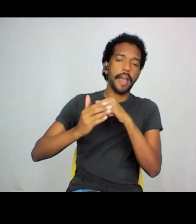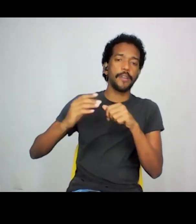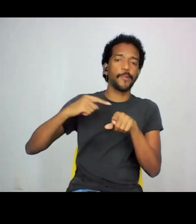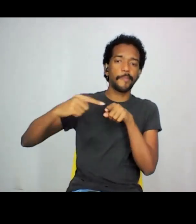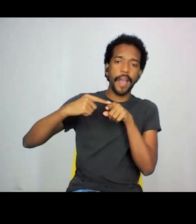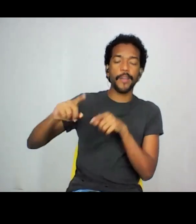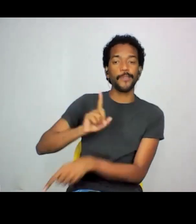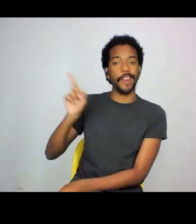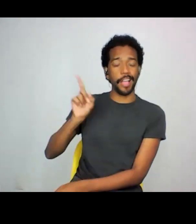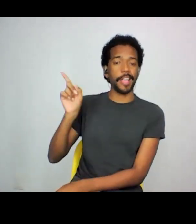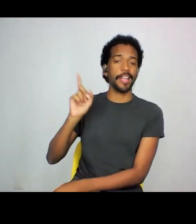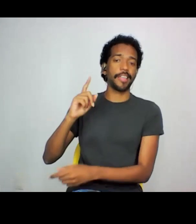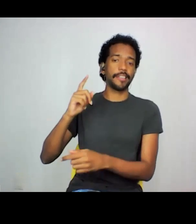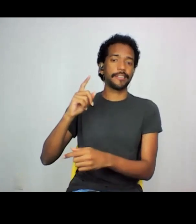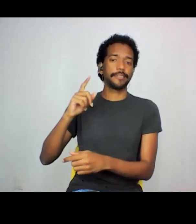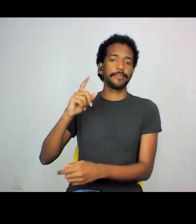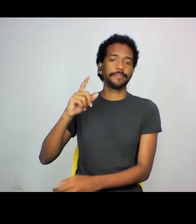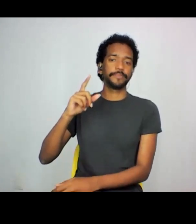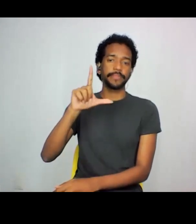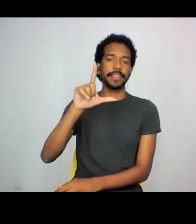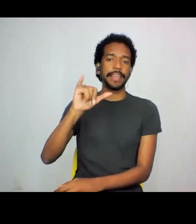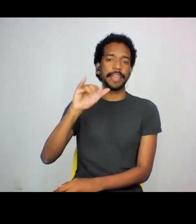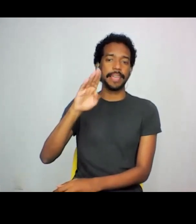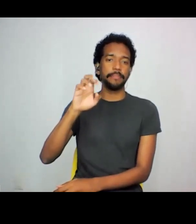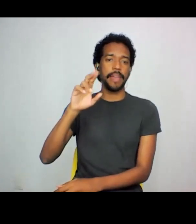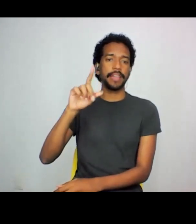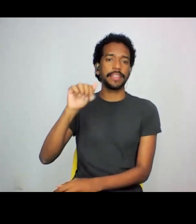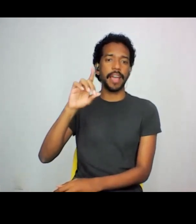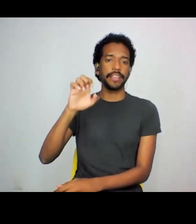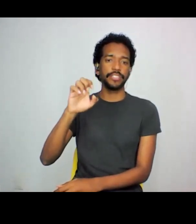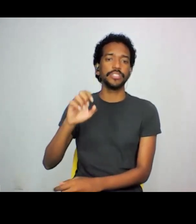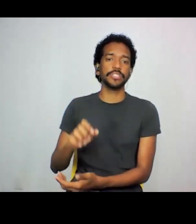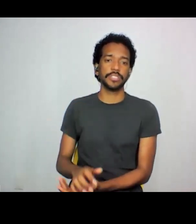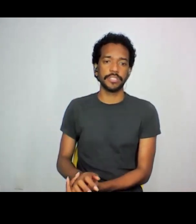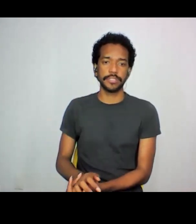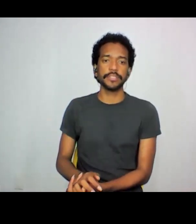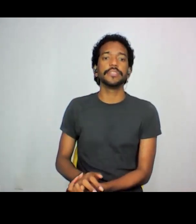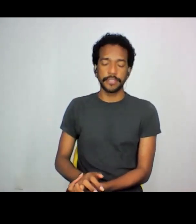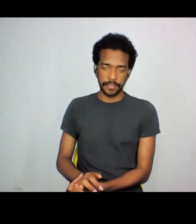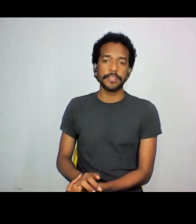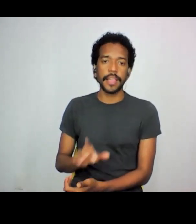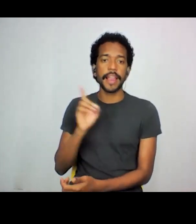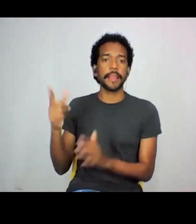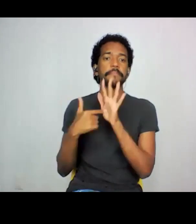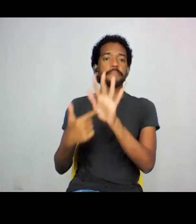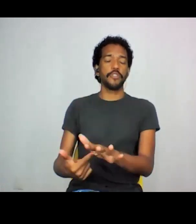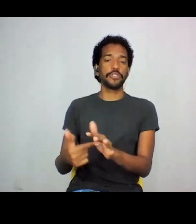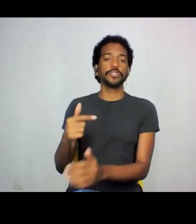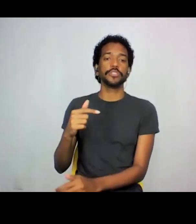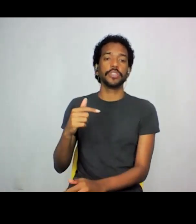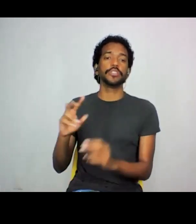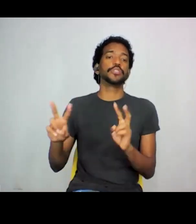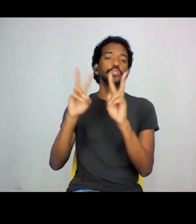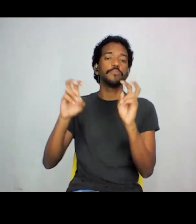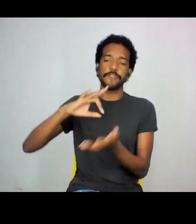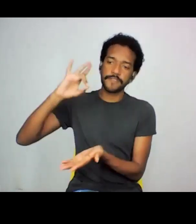da imigração japonesa no Brasil, né, na Liberdade, que ele faz, assim, uma exposição, um pouco, assim, da história oficial da